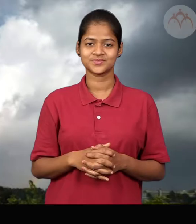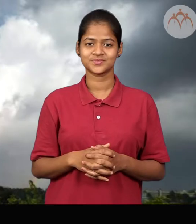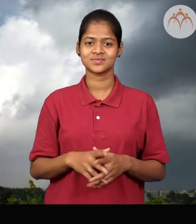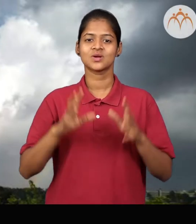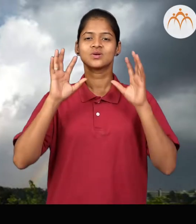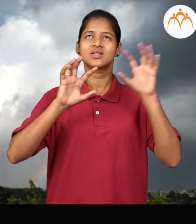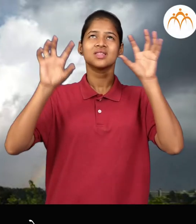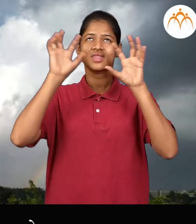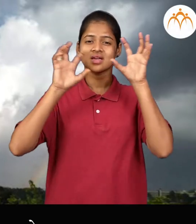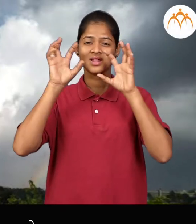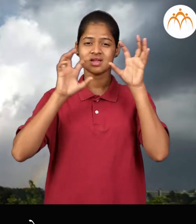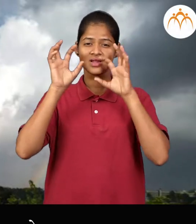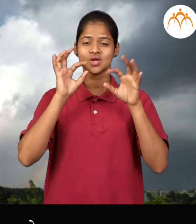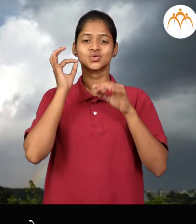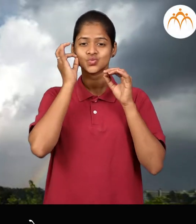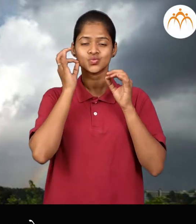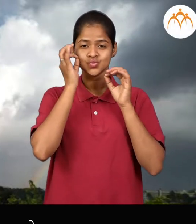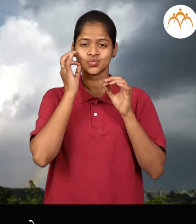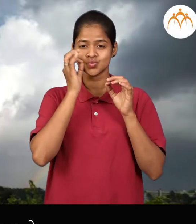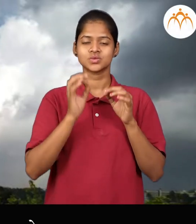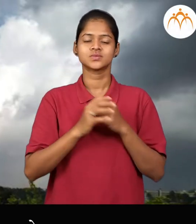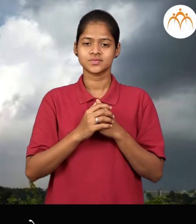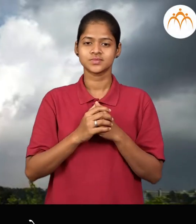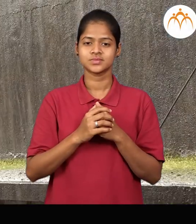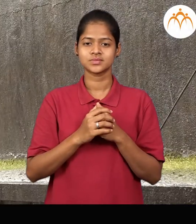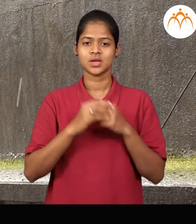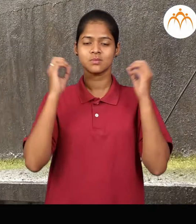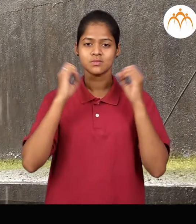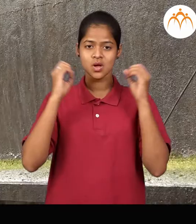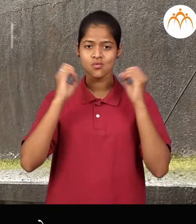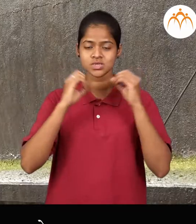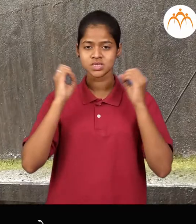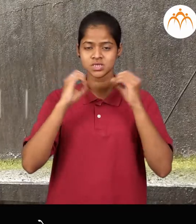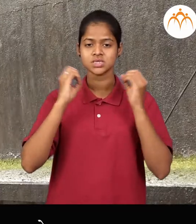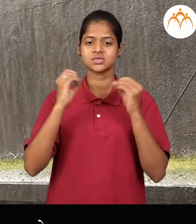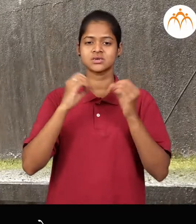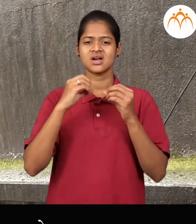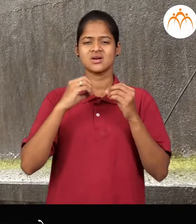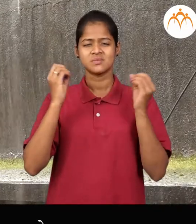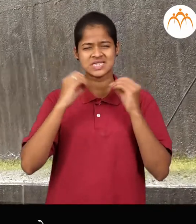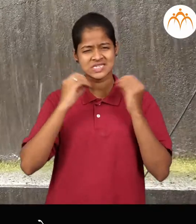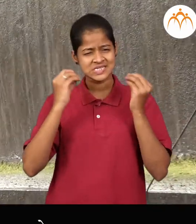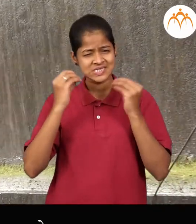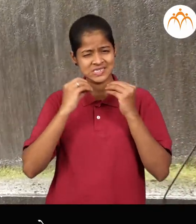आकाश, आकाश, निलसर आहे, पाउस, पाउस, जोरात पड़त आहे,